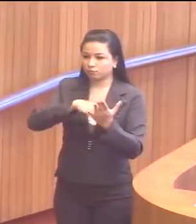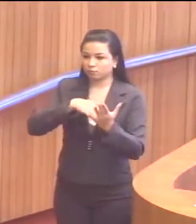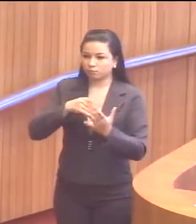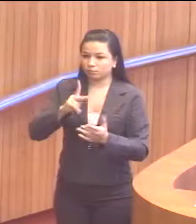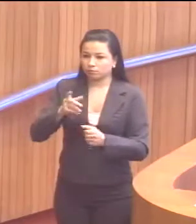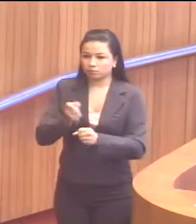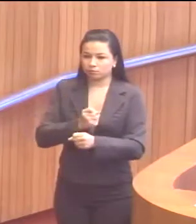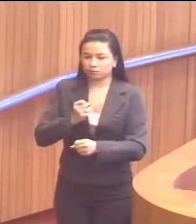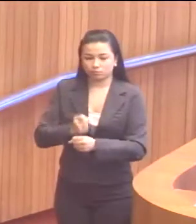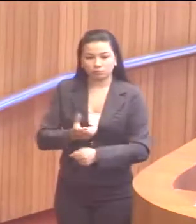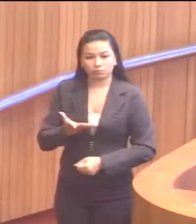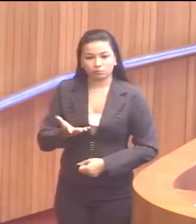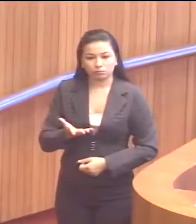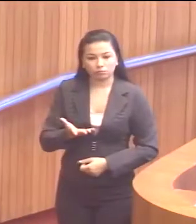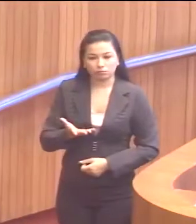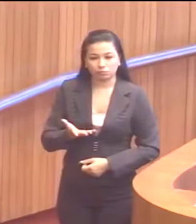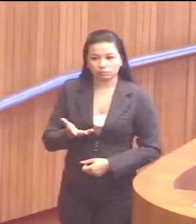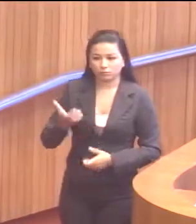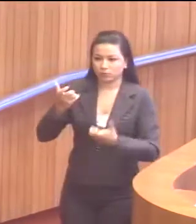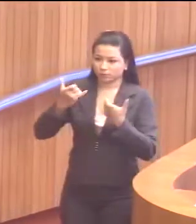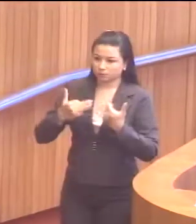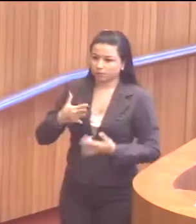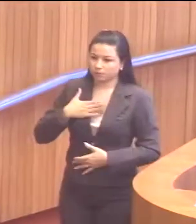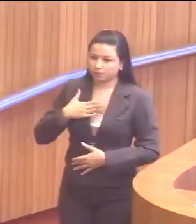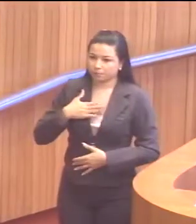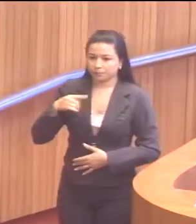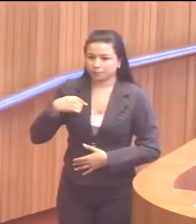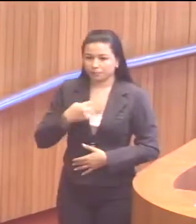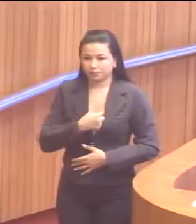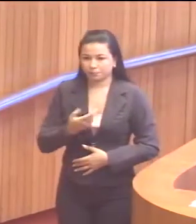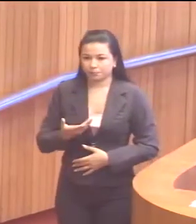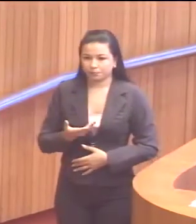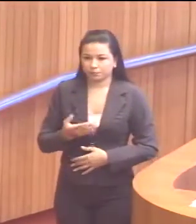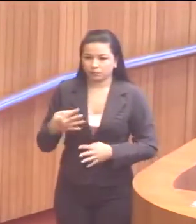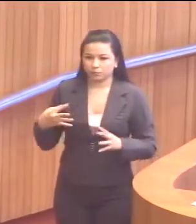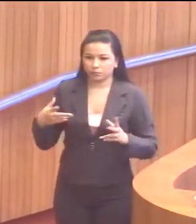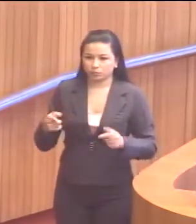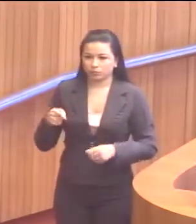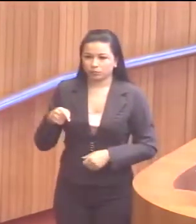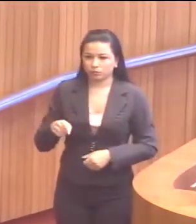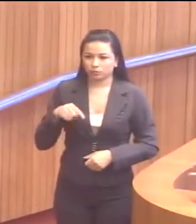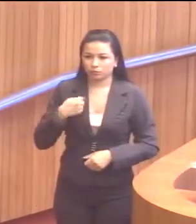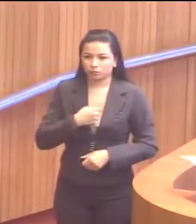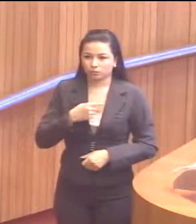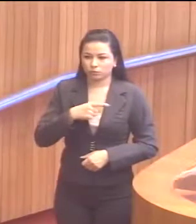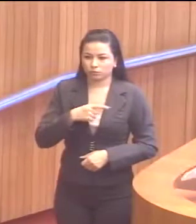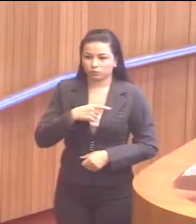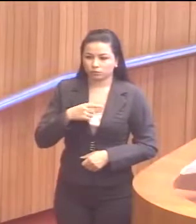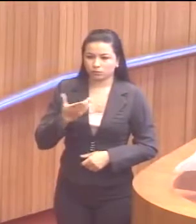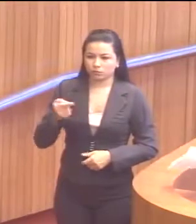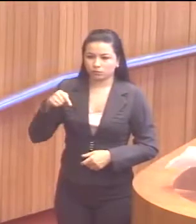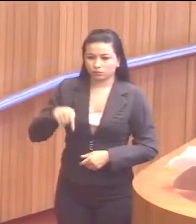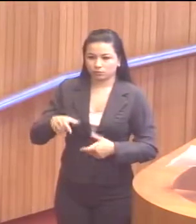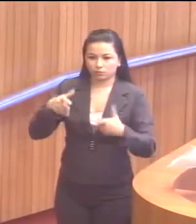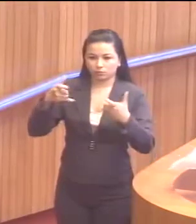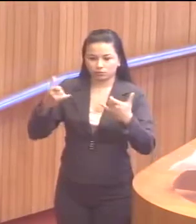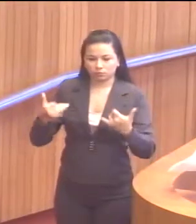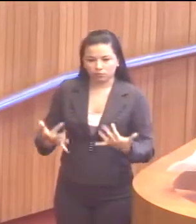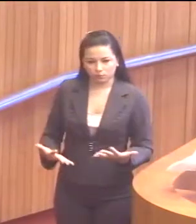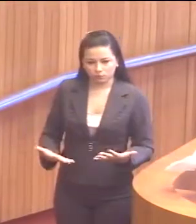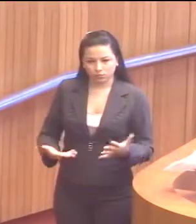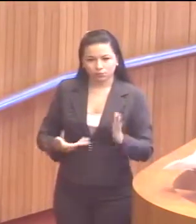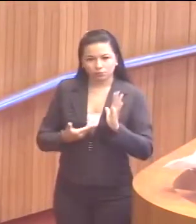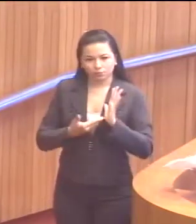prédio. Segundo os estudantes, relataram para nós. Então, tudo isso, nós trazemos aqui à